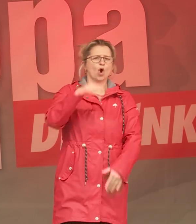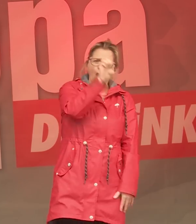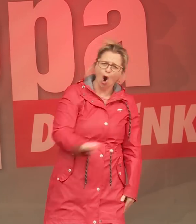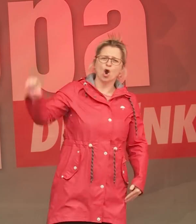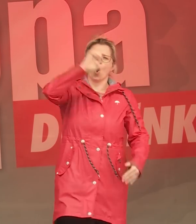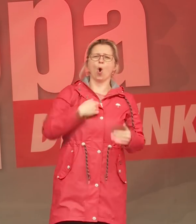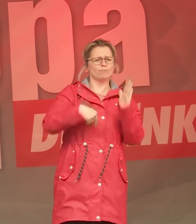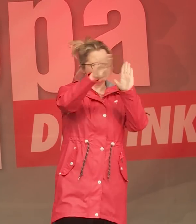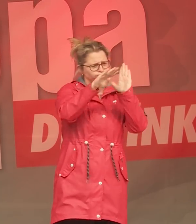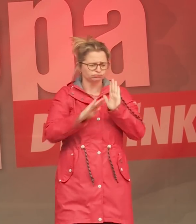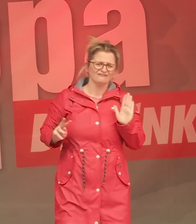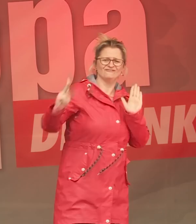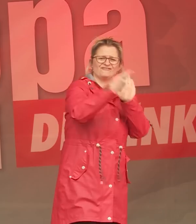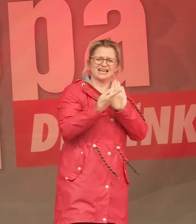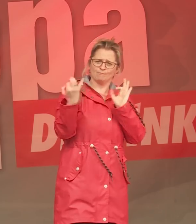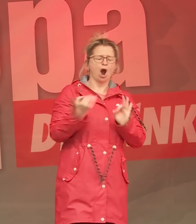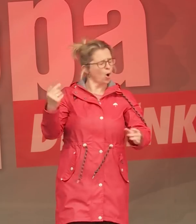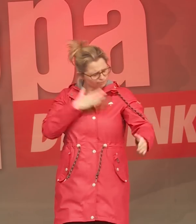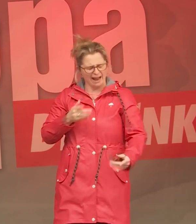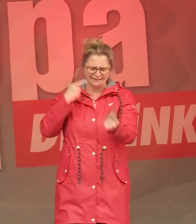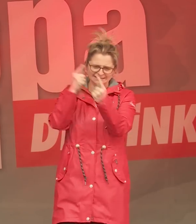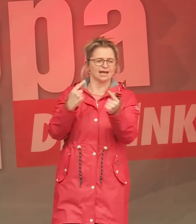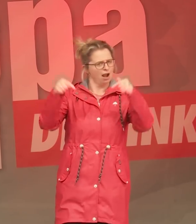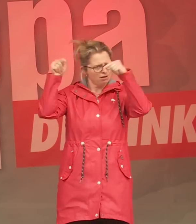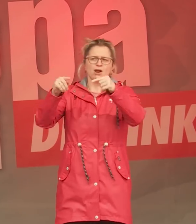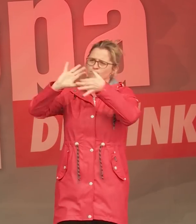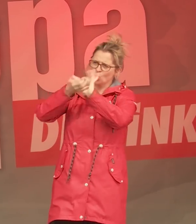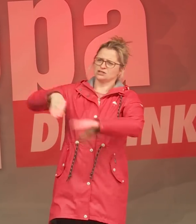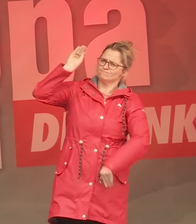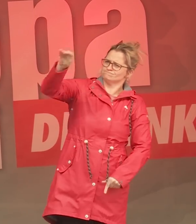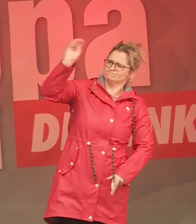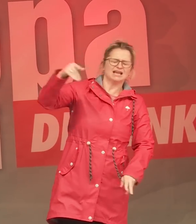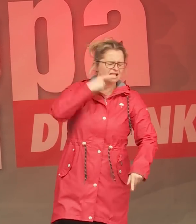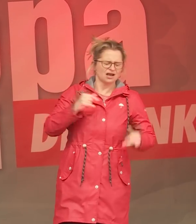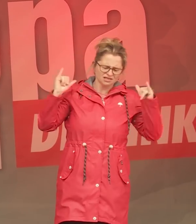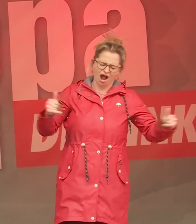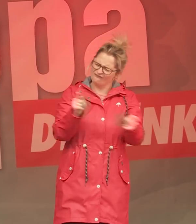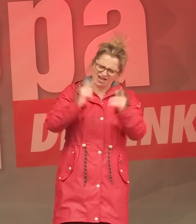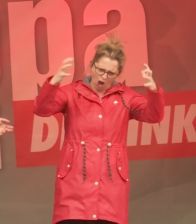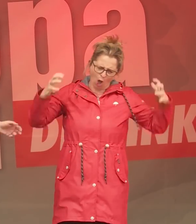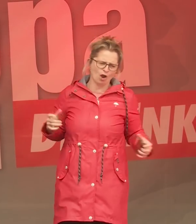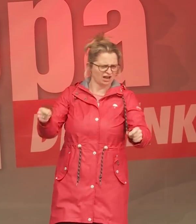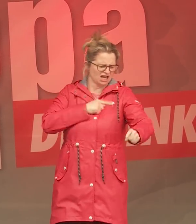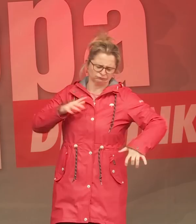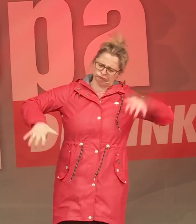doch das Mindeste und dafür will ich kämpfen in Brüssel und ich verspreche euch, ich werde dafür kämpfen wie eine Löwe.